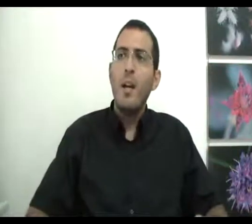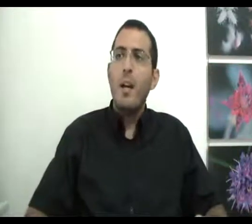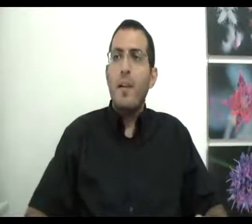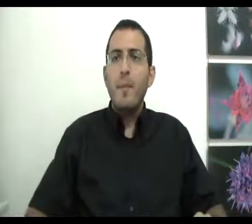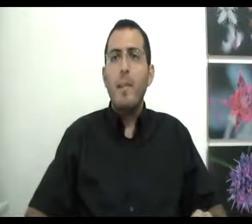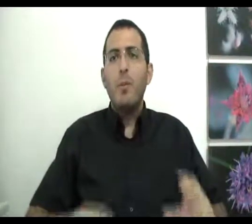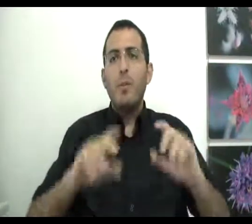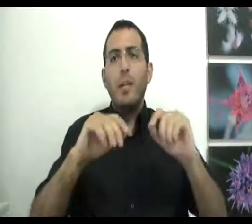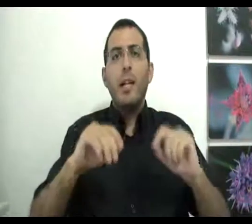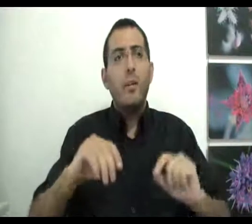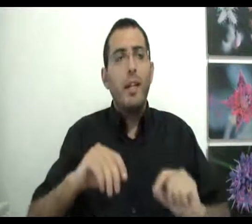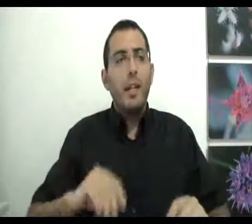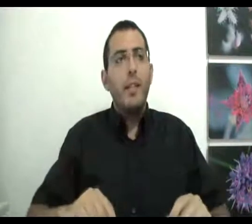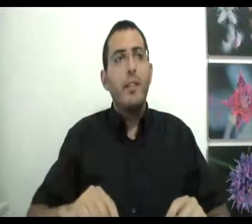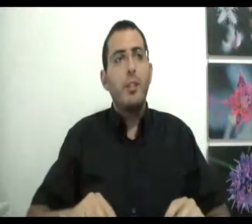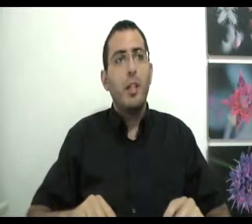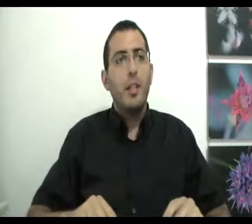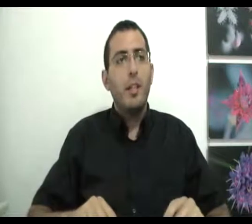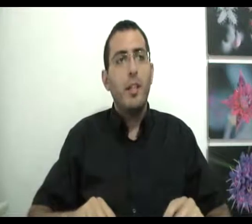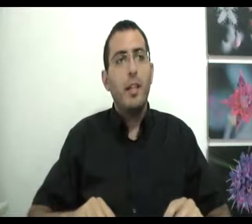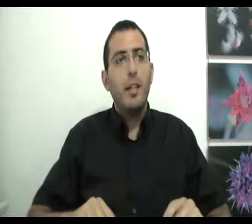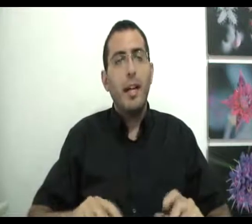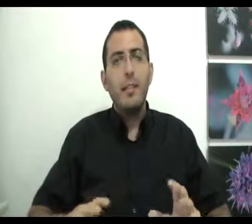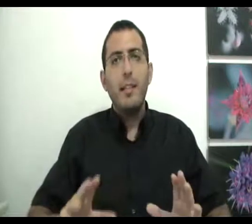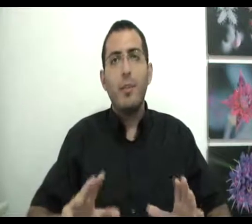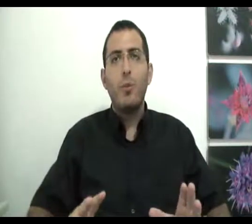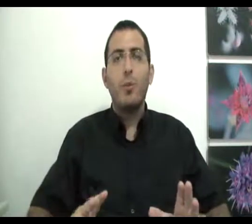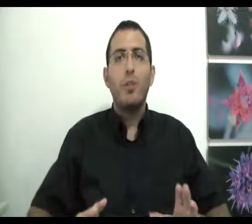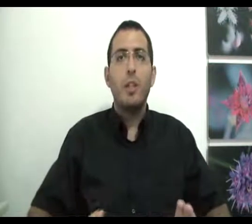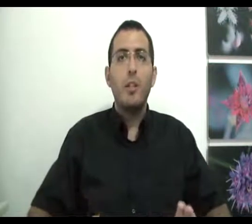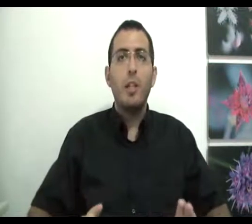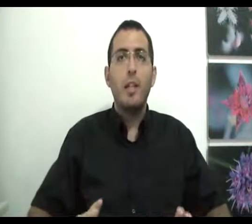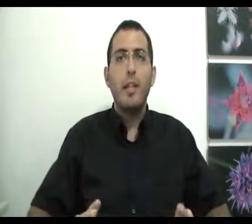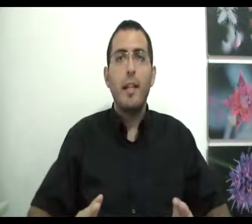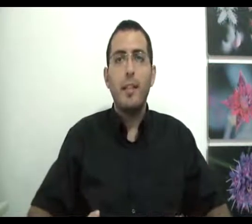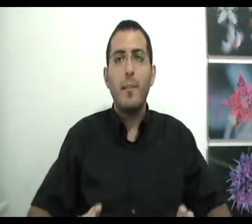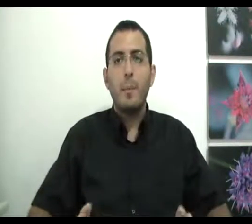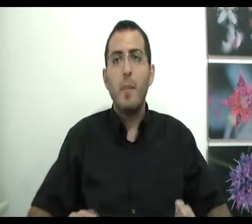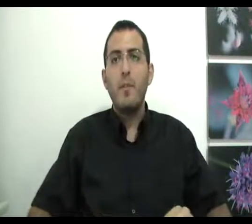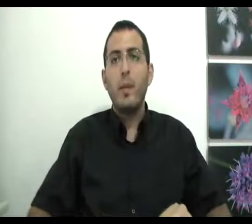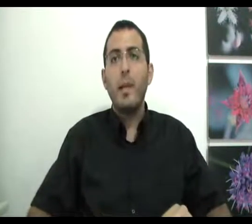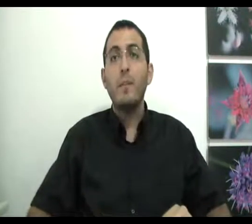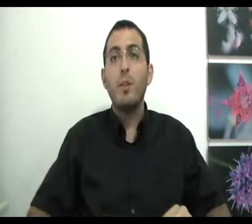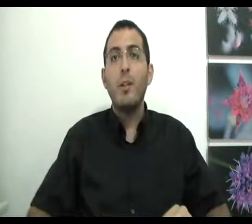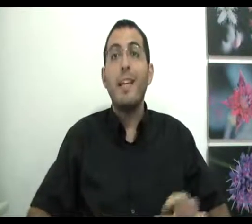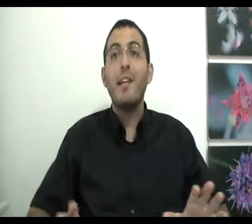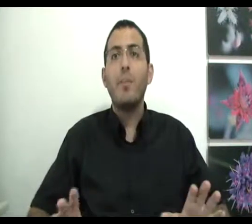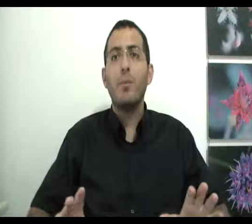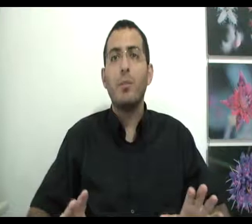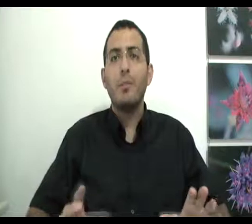ואם אנחנו נתבונן אנחנו נראה שאחד היתרונות שיש לילדים על פני מבוגרים זו נאיביות מה